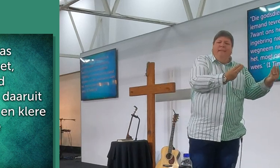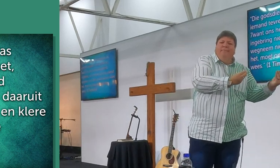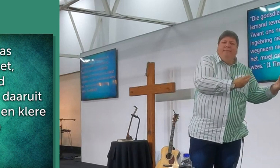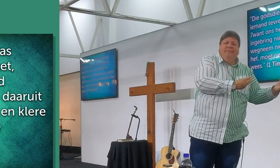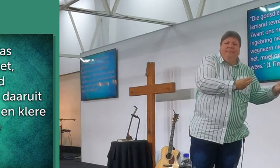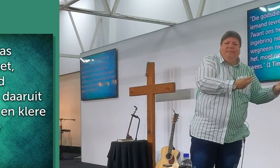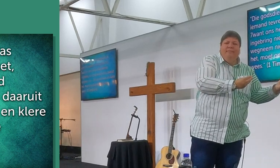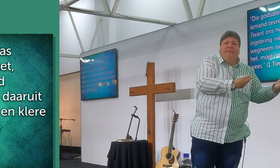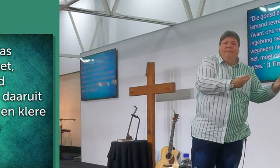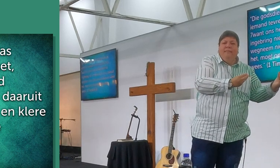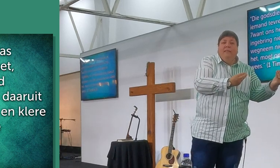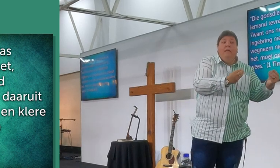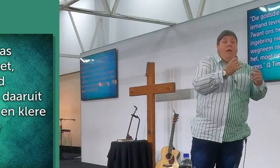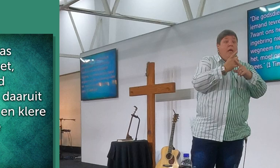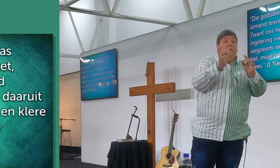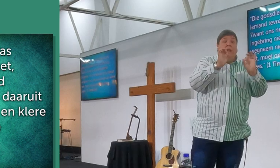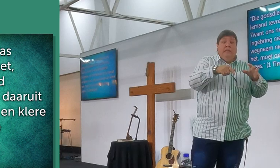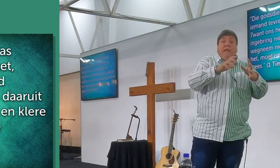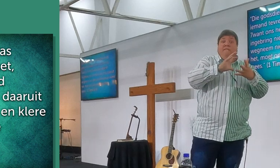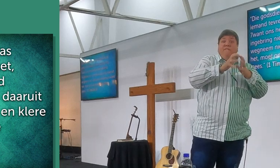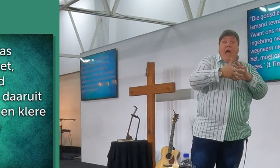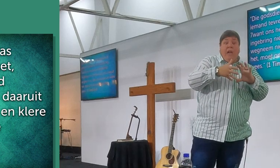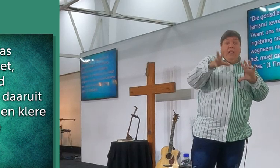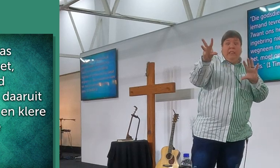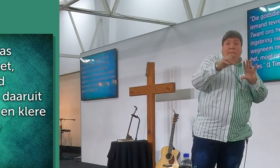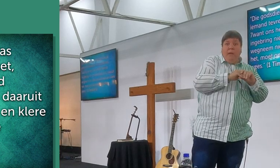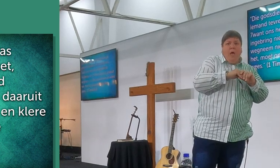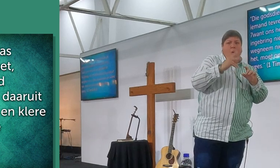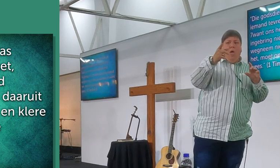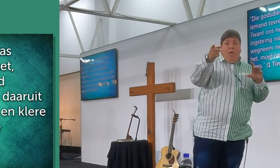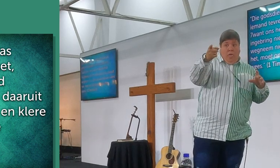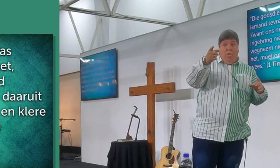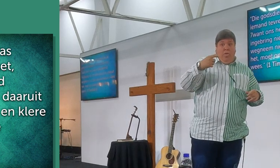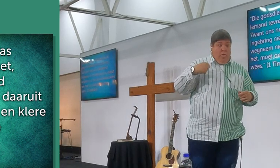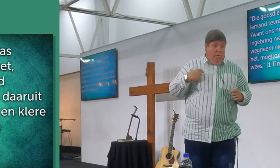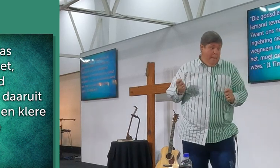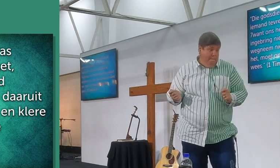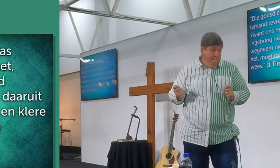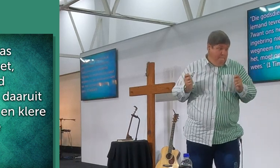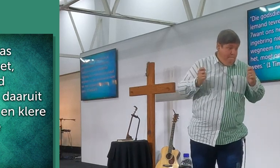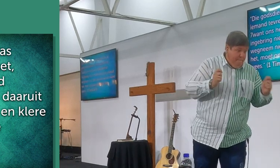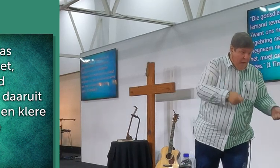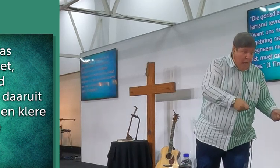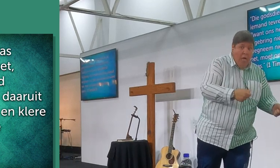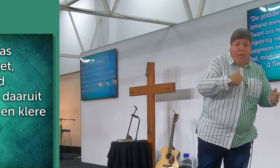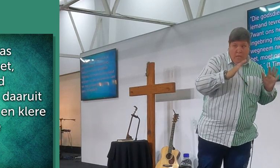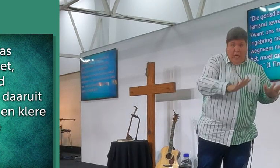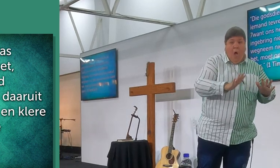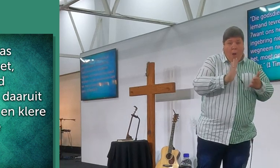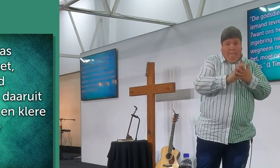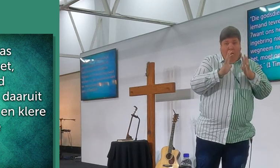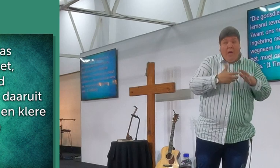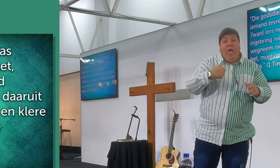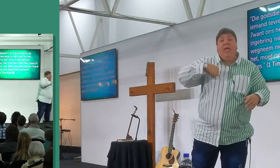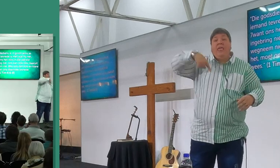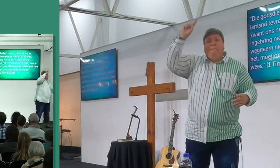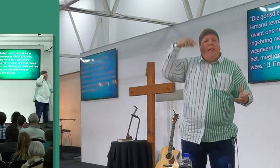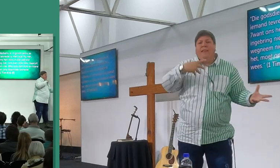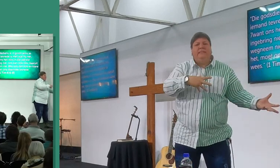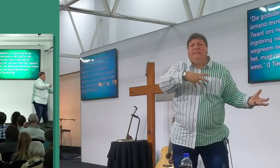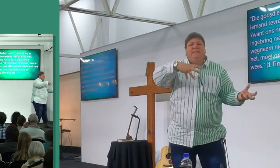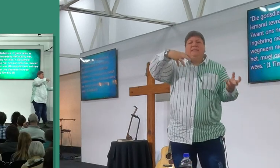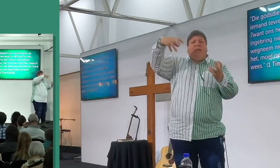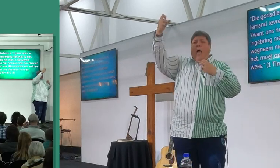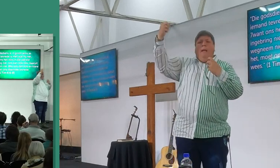want ons is niks in die wereld ingebring nie, en ons kan ook niks daaruit wegneem nie, as ons dan kos en kleer het, moet ons daarmee tevrede wees, en dis waar het